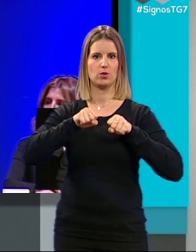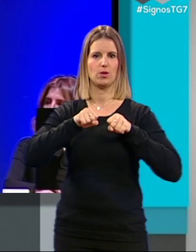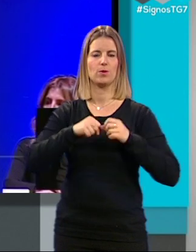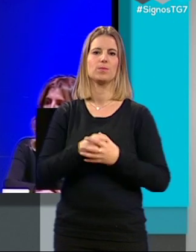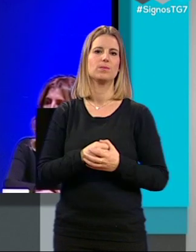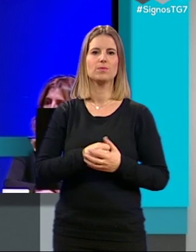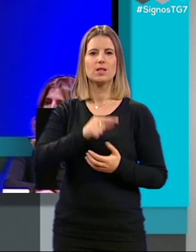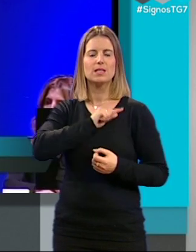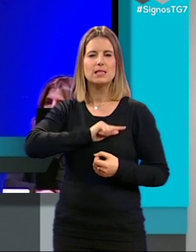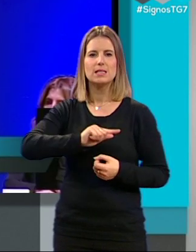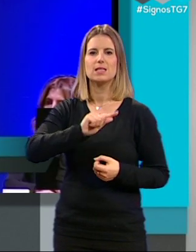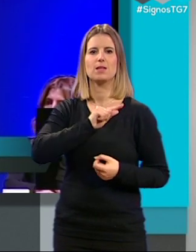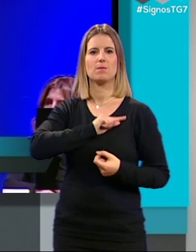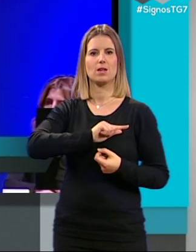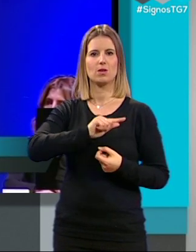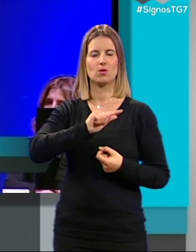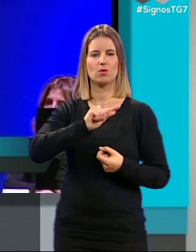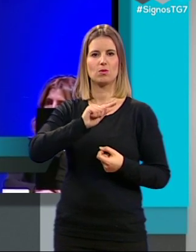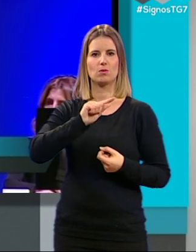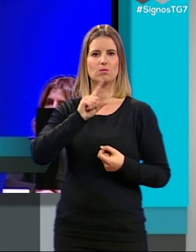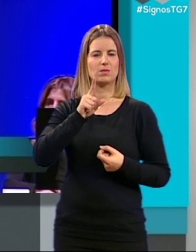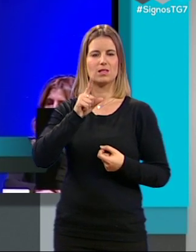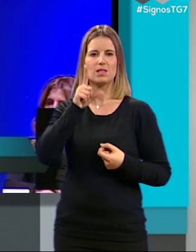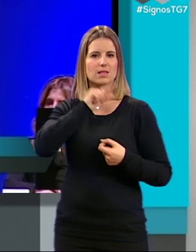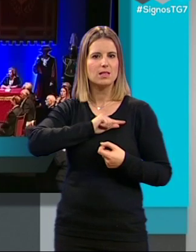Sentir y ser se unen como un solo verbo.